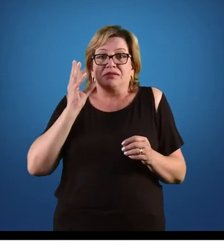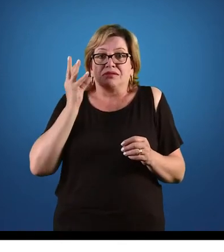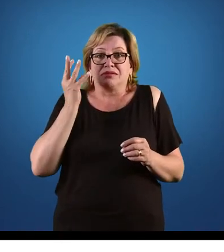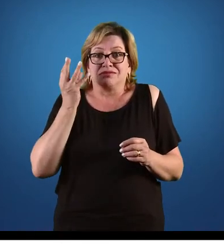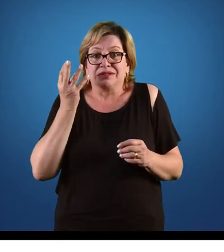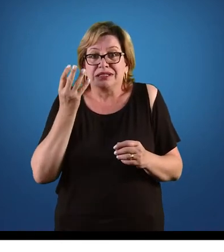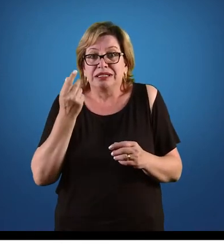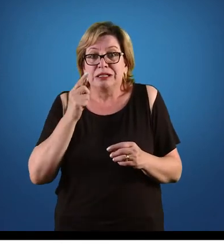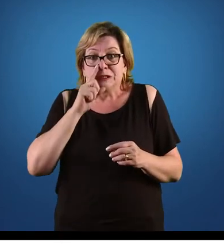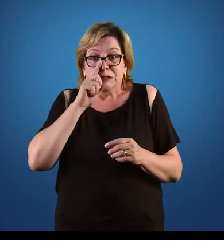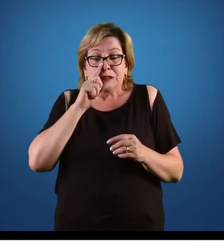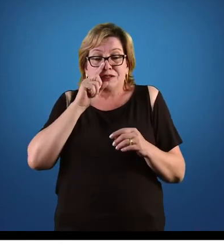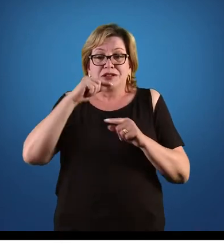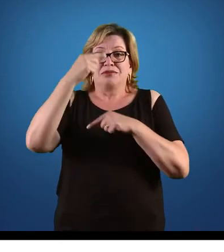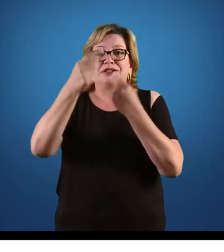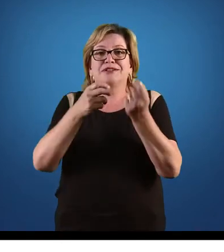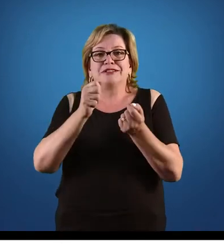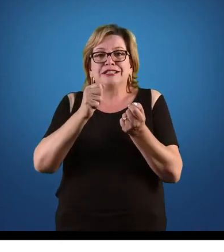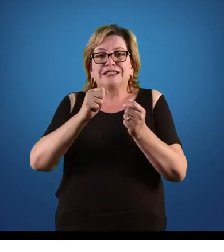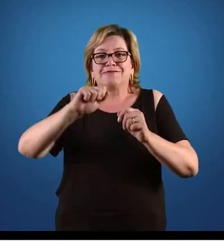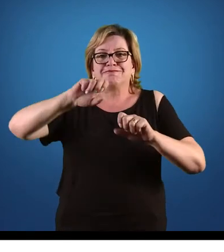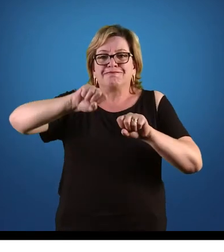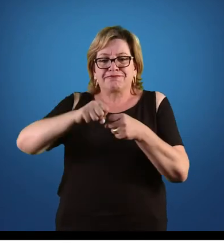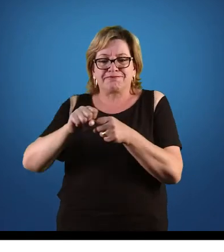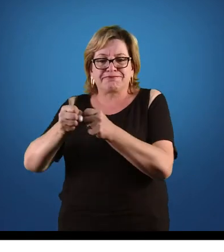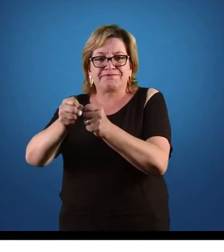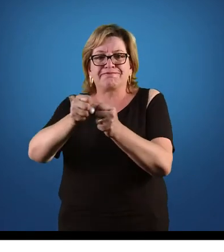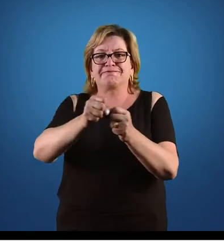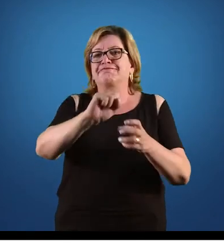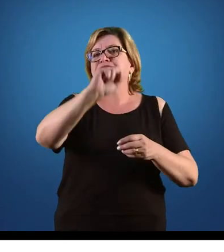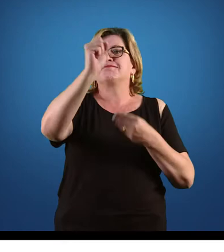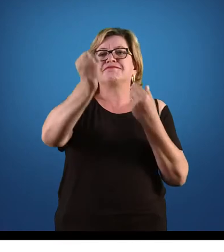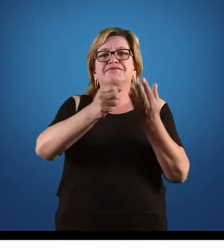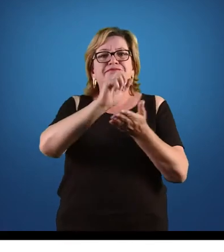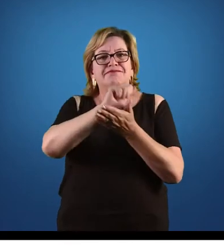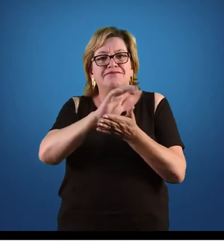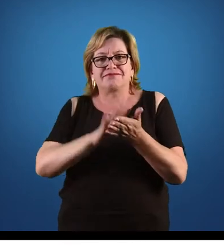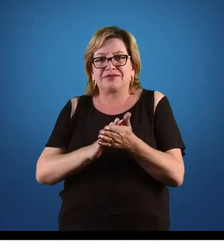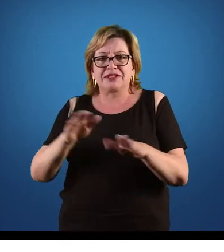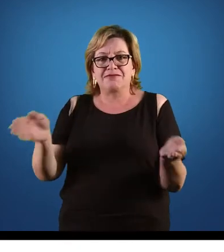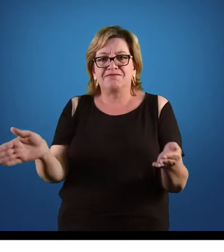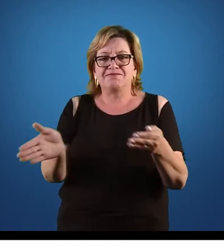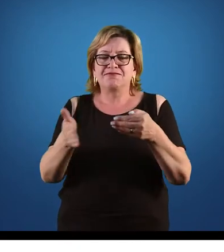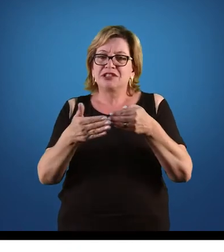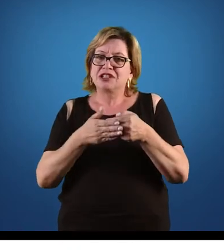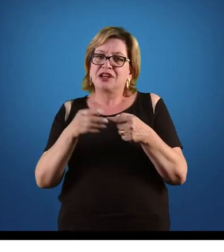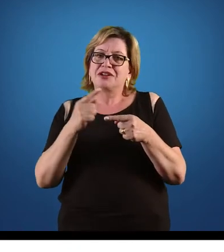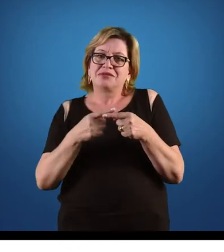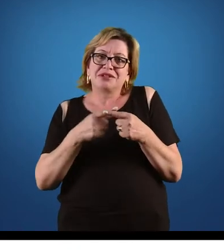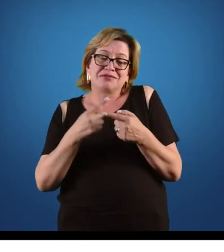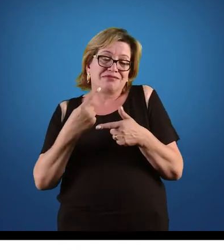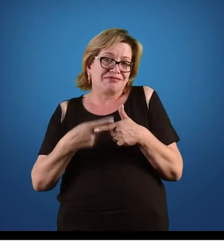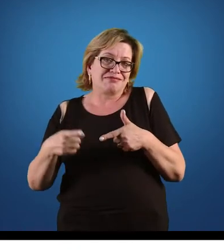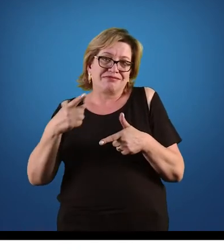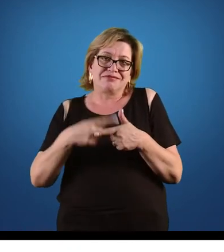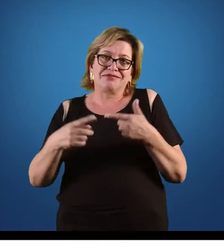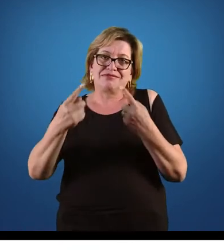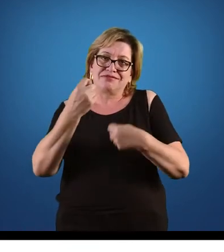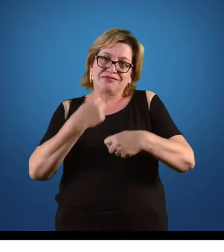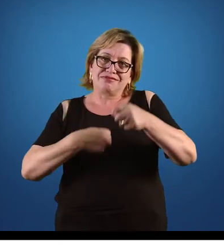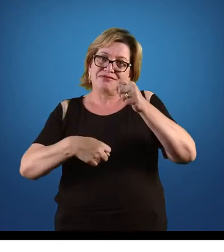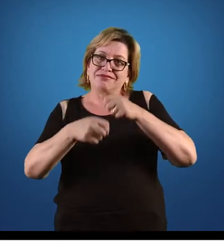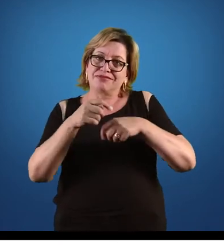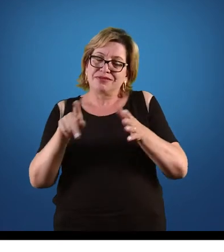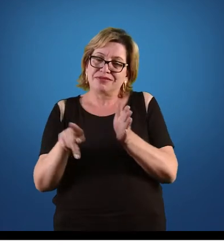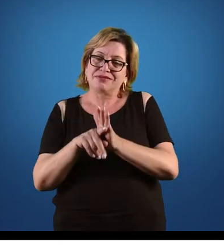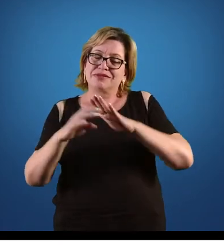atividade ser finalizada em razão da situação econômica patrimonial dessa